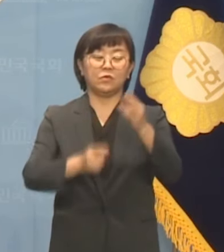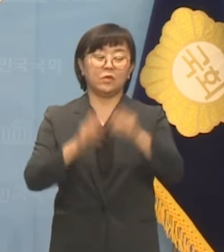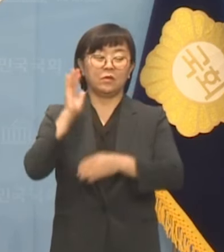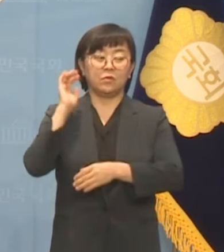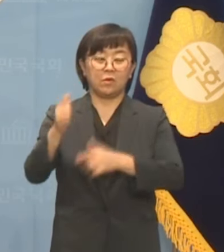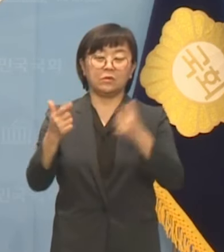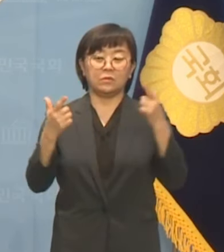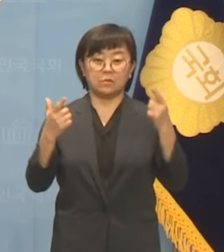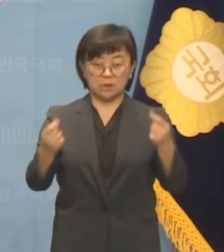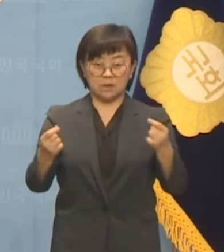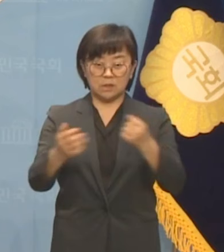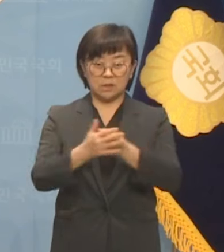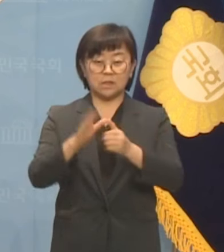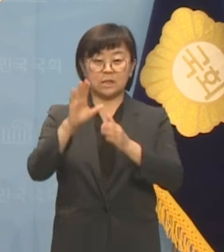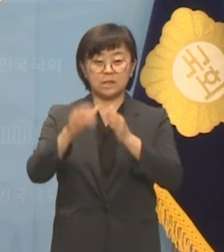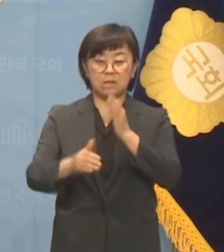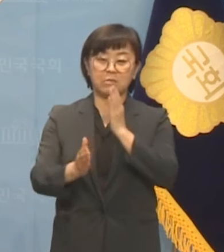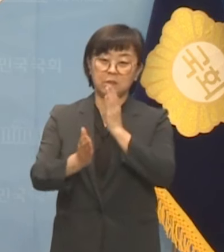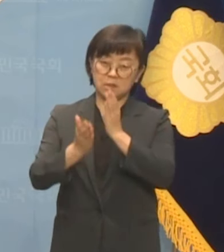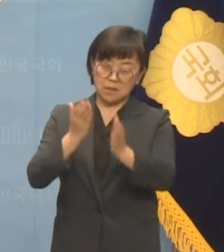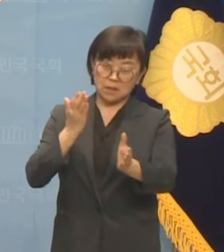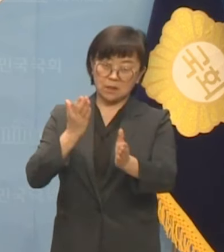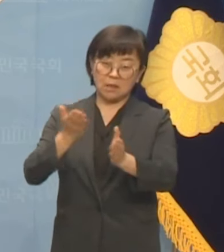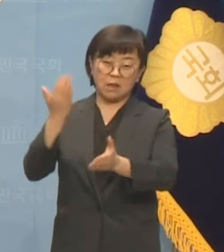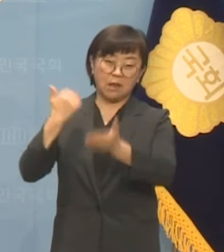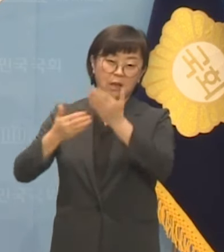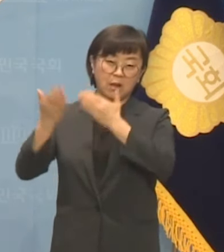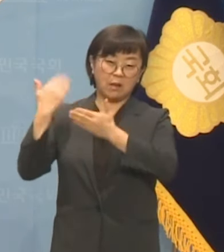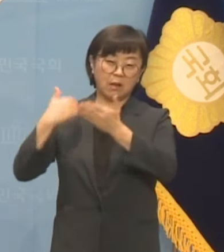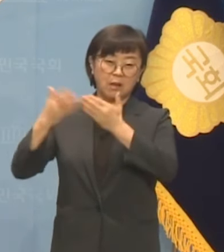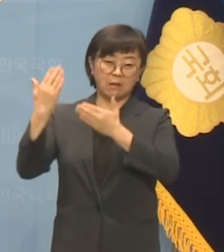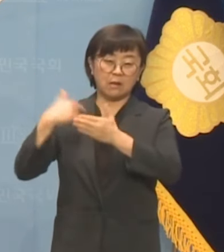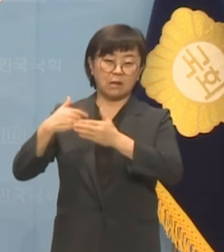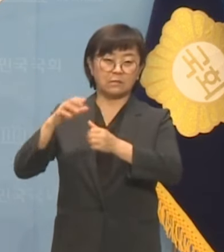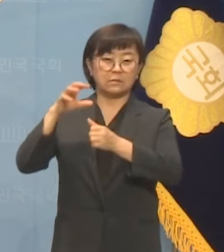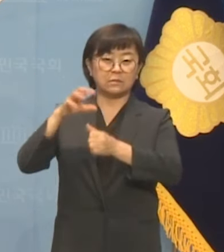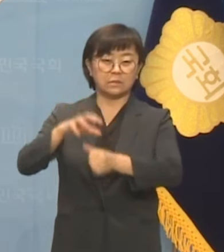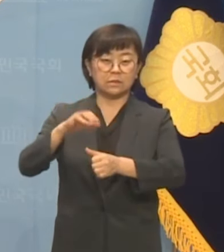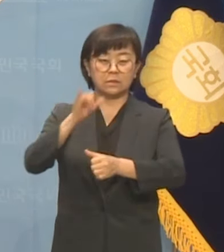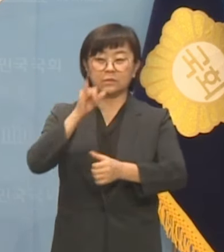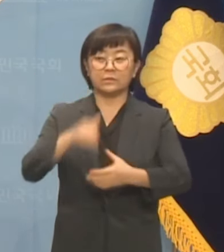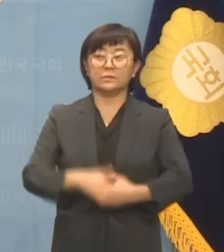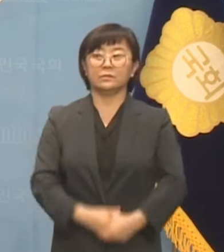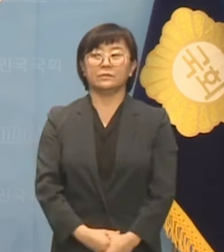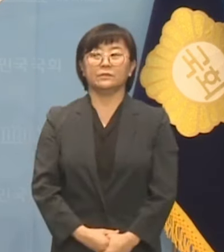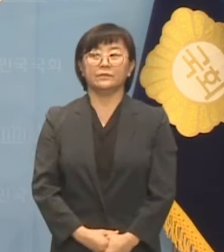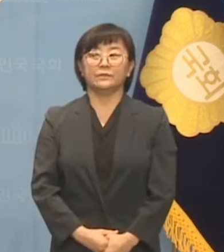대통령처럼 시대착오적인 반공주의에 갇힌 올드보이였습니까?